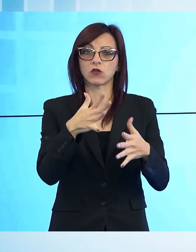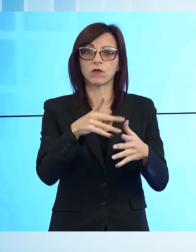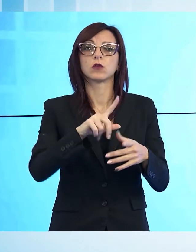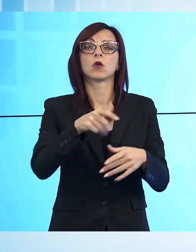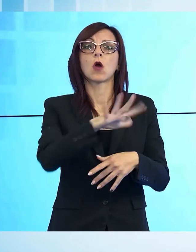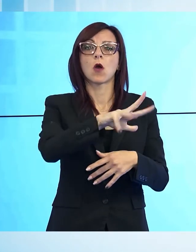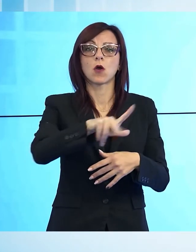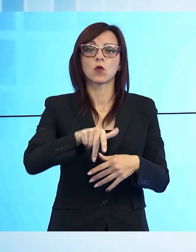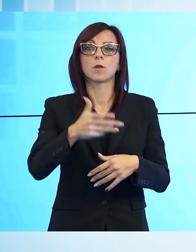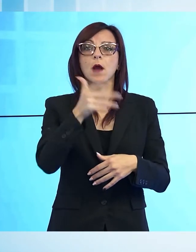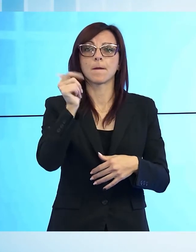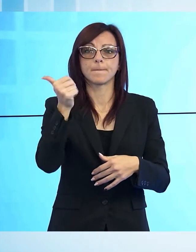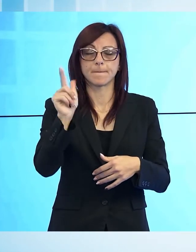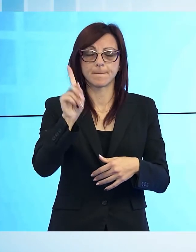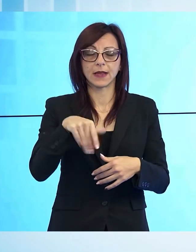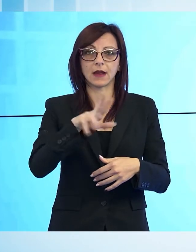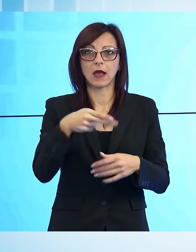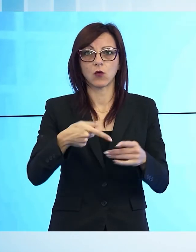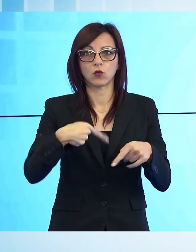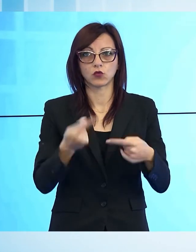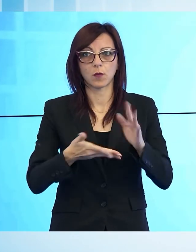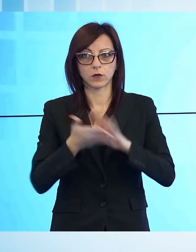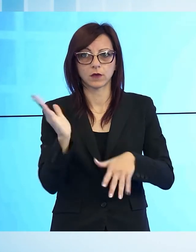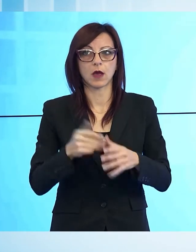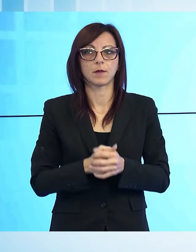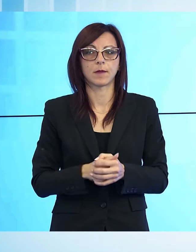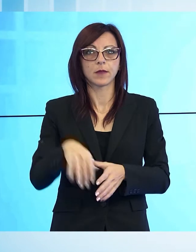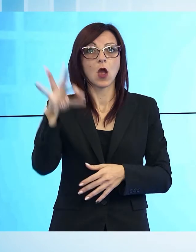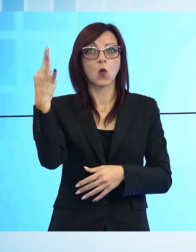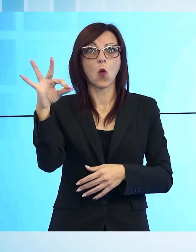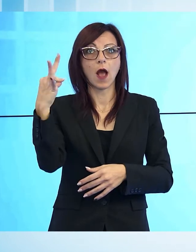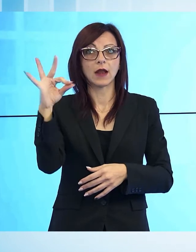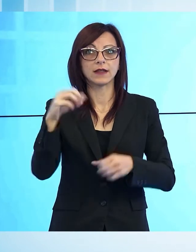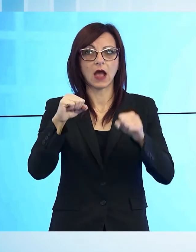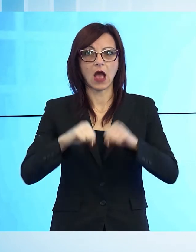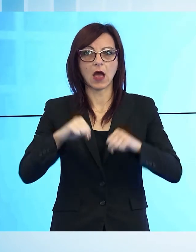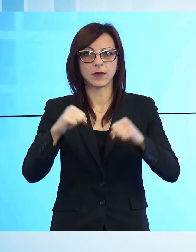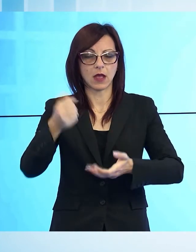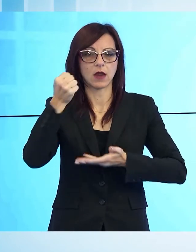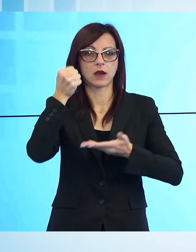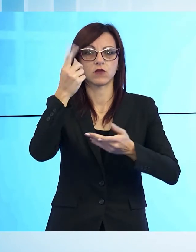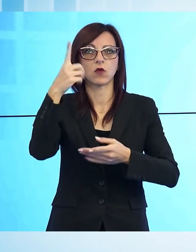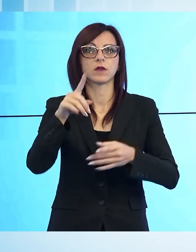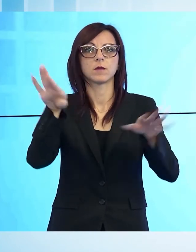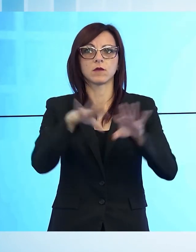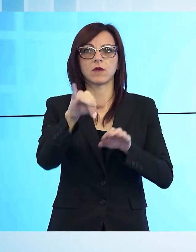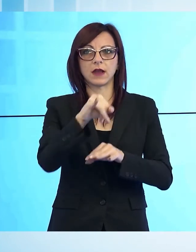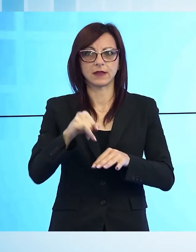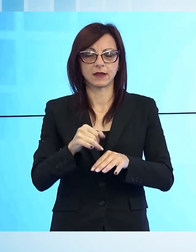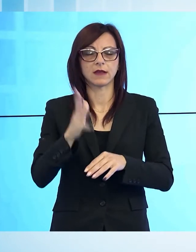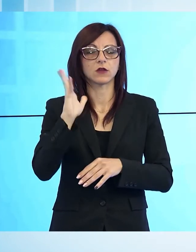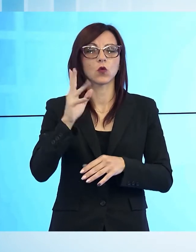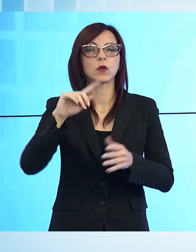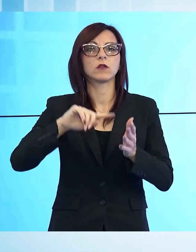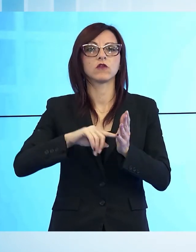Qualità dell'abitare, pioggia di risorse per la Valle del Serchio, oltre 15 milioni di interventi sulle infrastrutture grazie al finanziamento